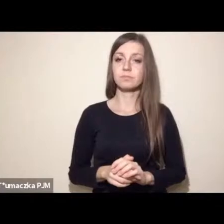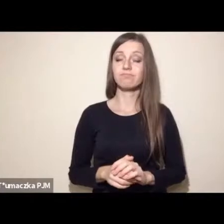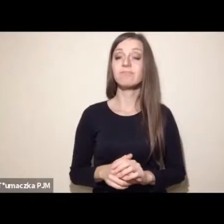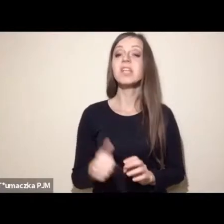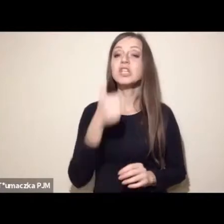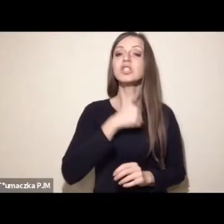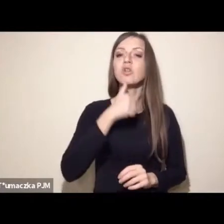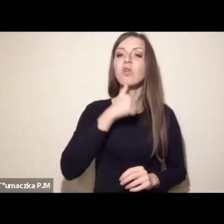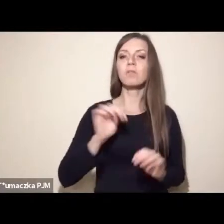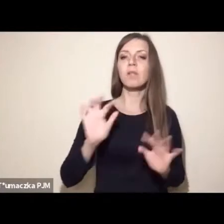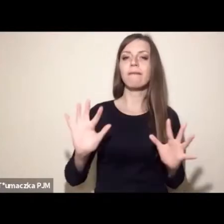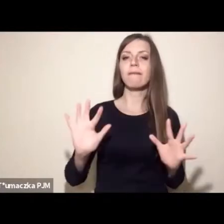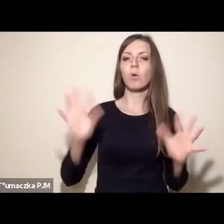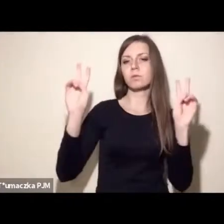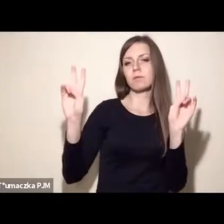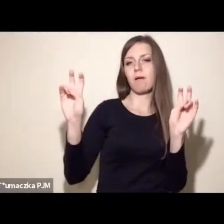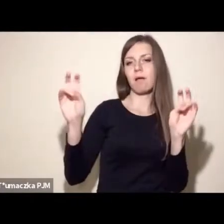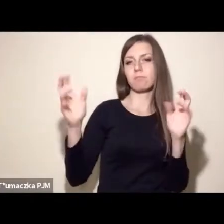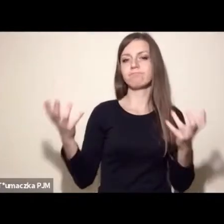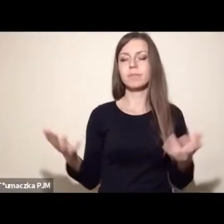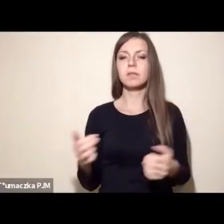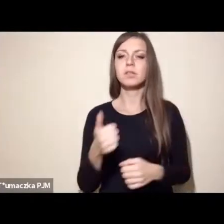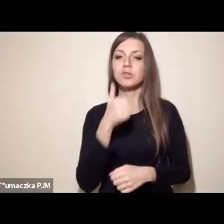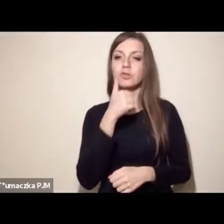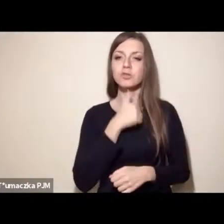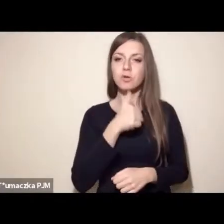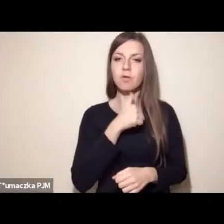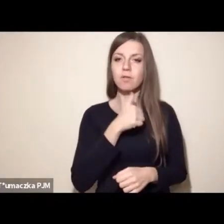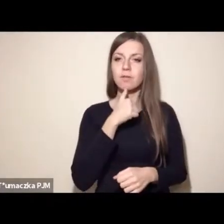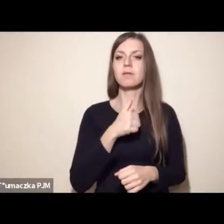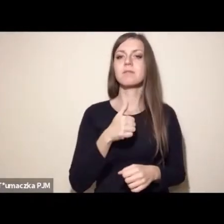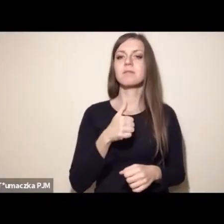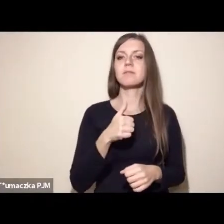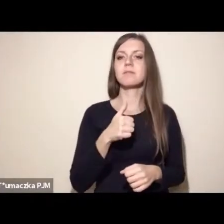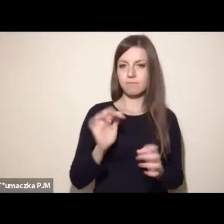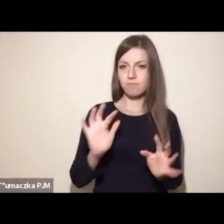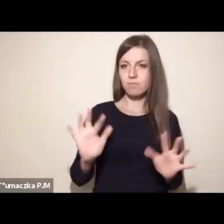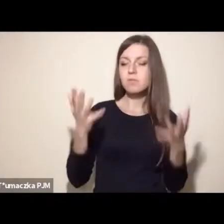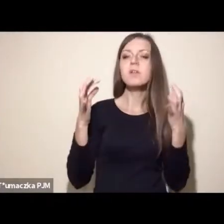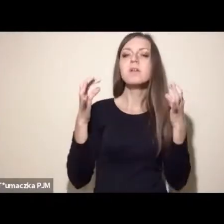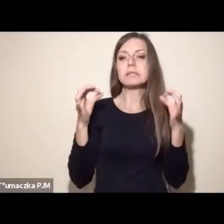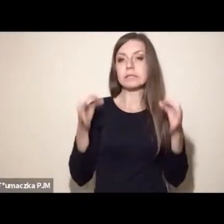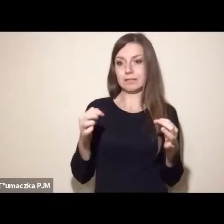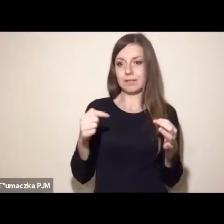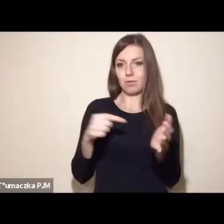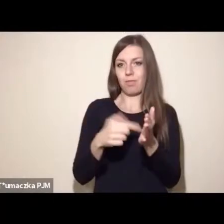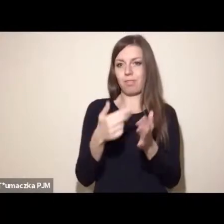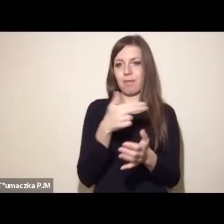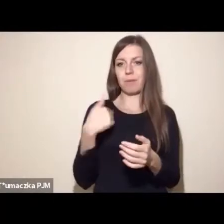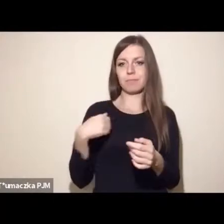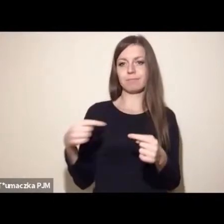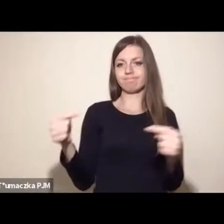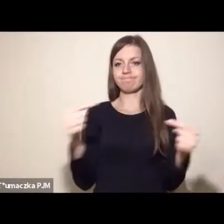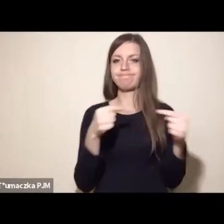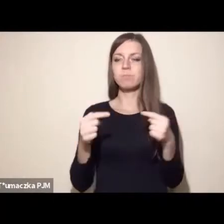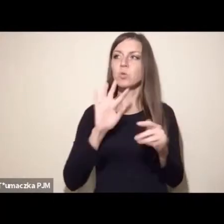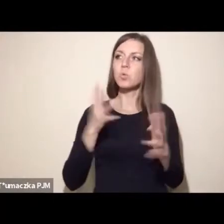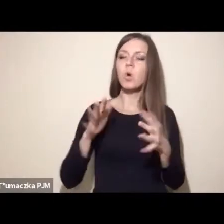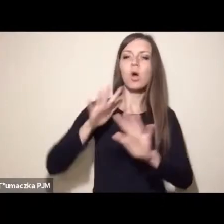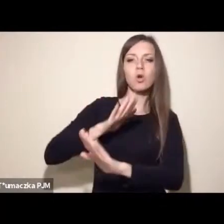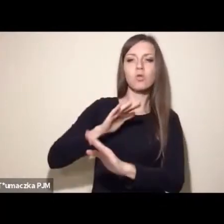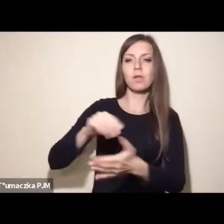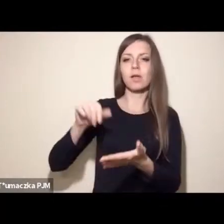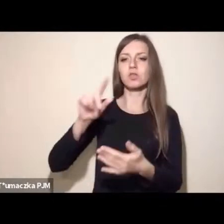rewolucja, która jest przedmiotem naszej debaty, to znaczy ochrona środowiska,